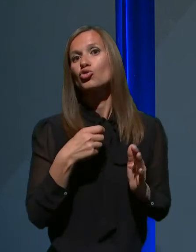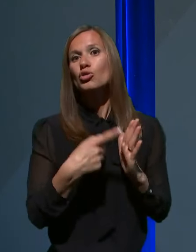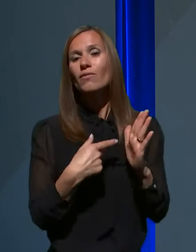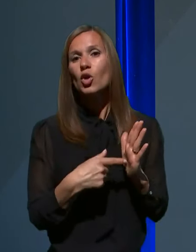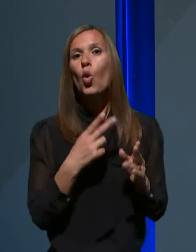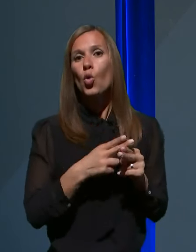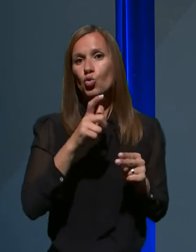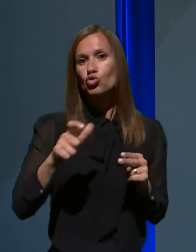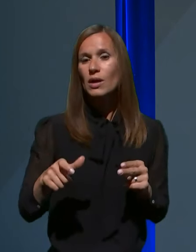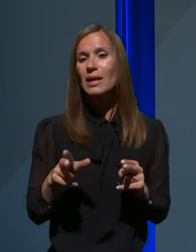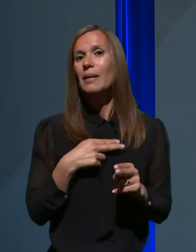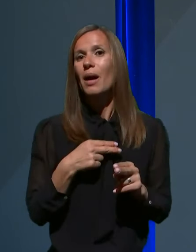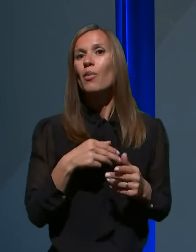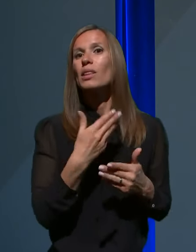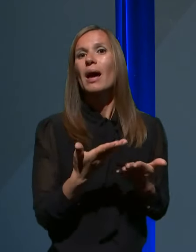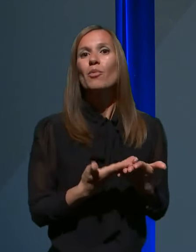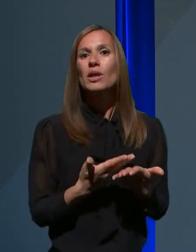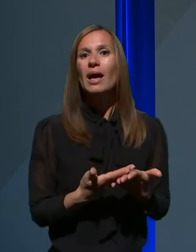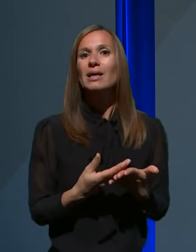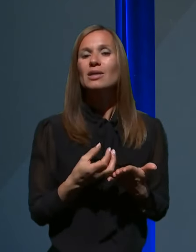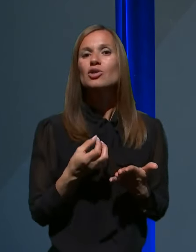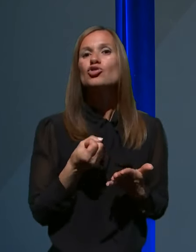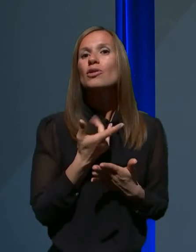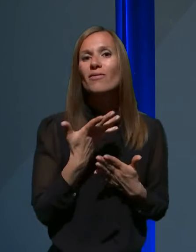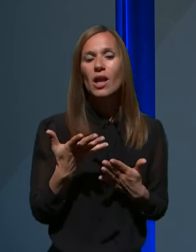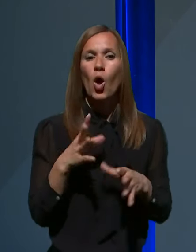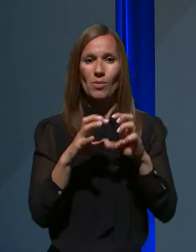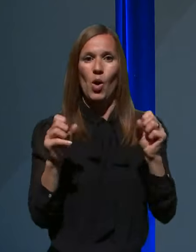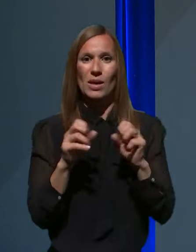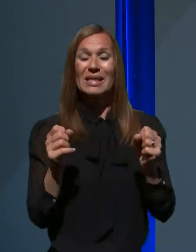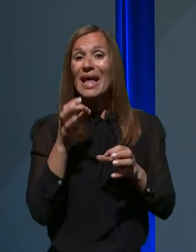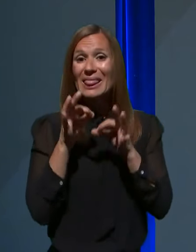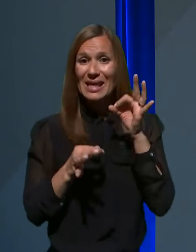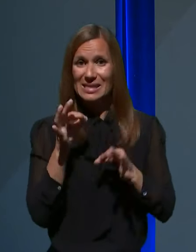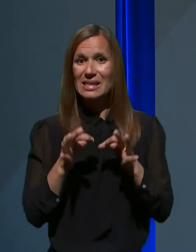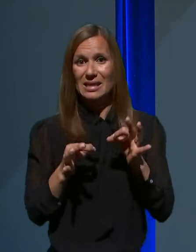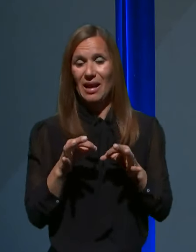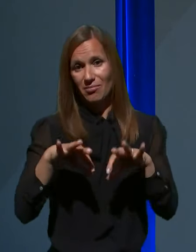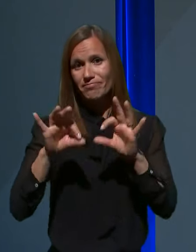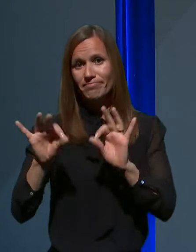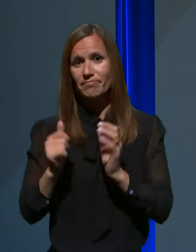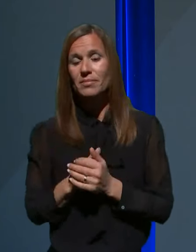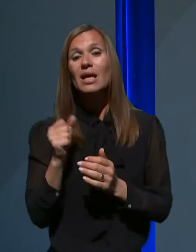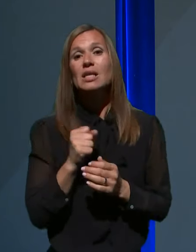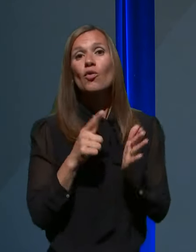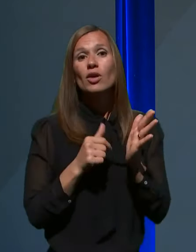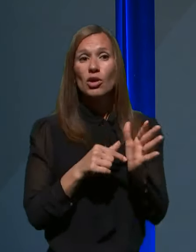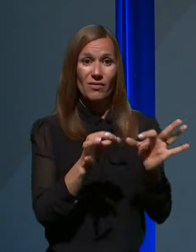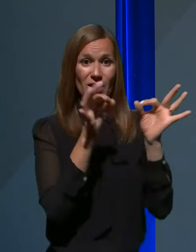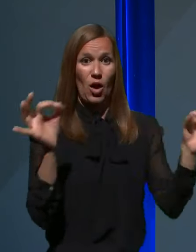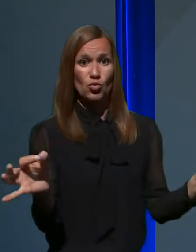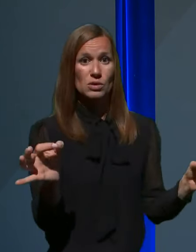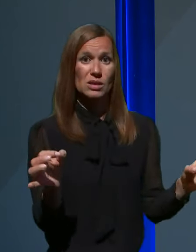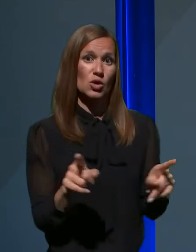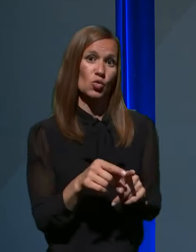pač imamo lahko na podlagi števila upravljenih testiranj. Zato je bilo večkrat v javnosti, tudi jaz sem neke pa